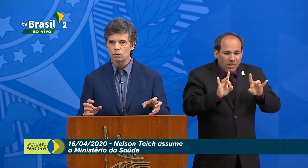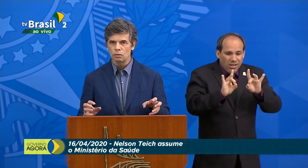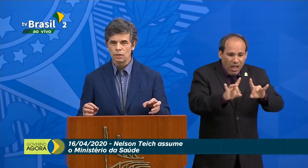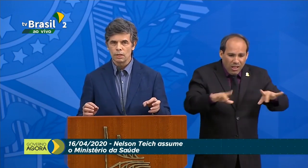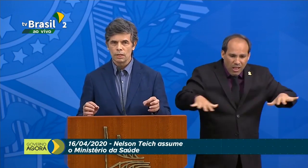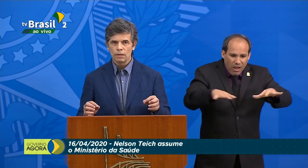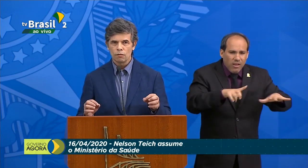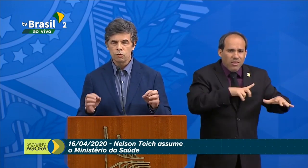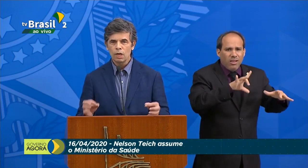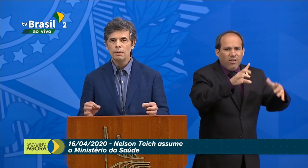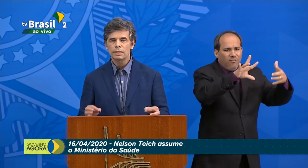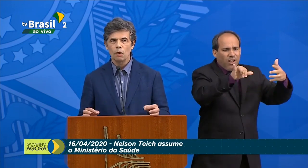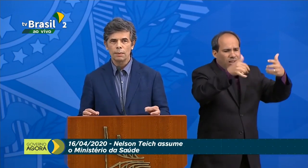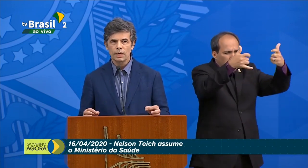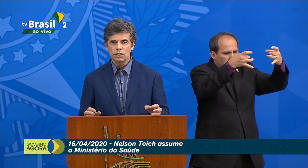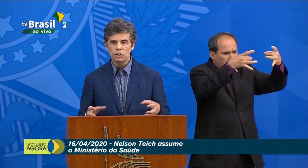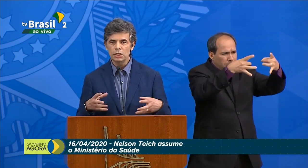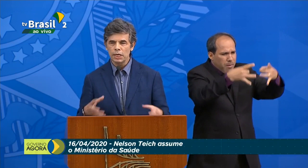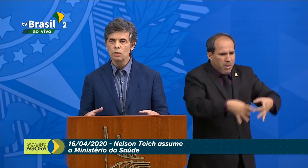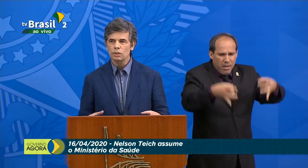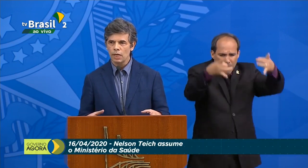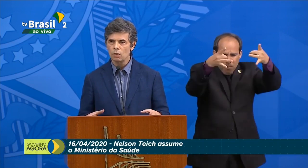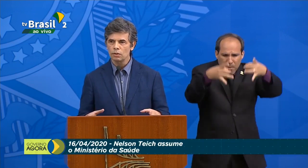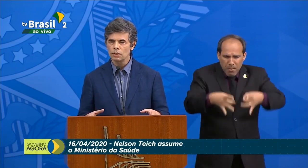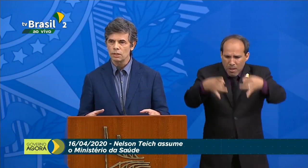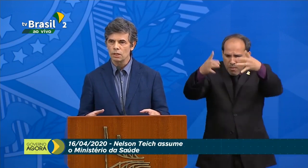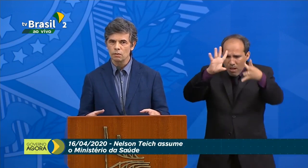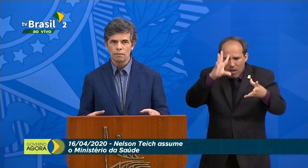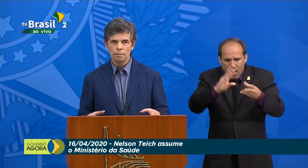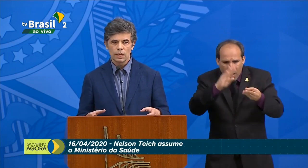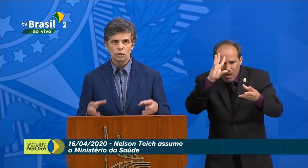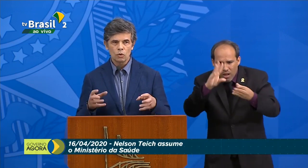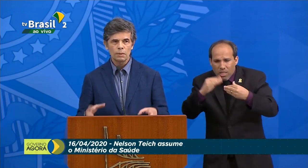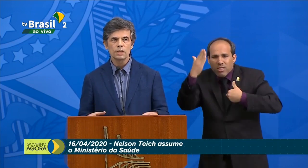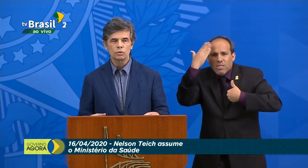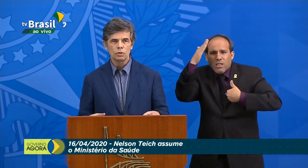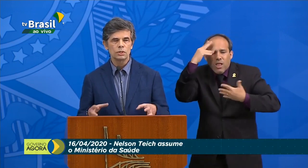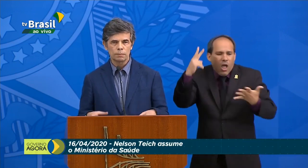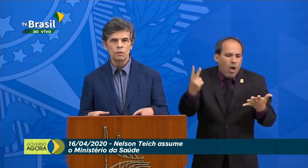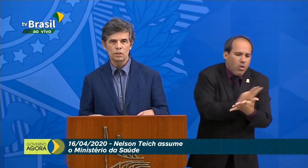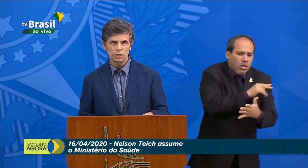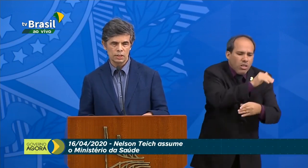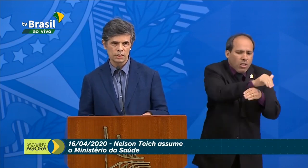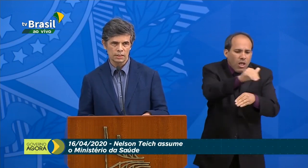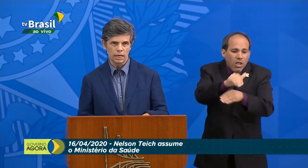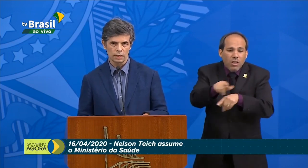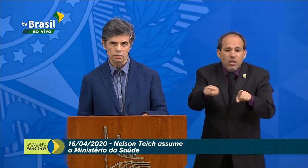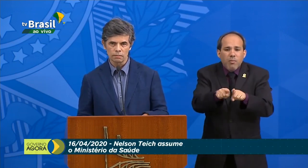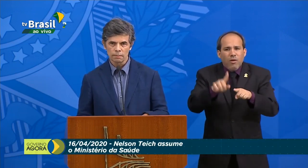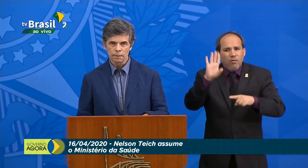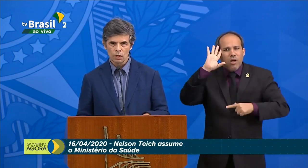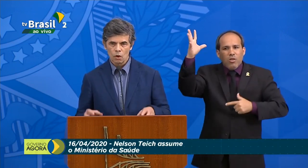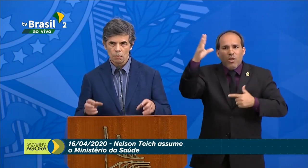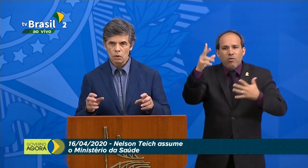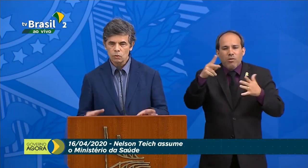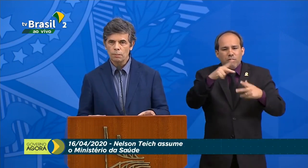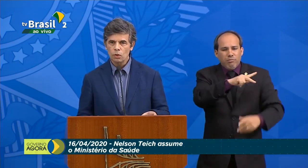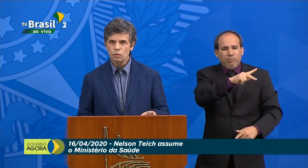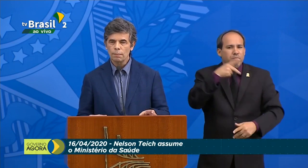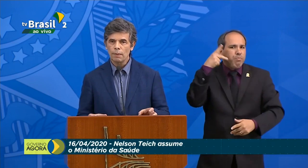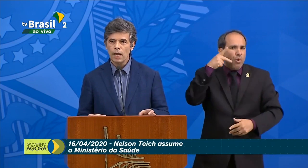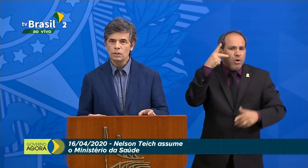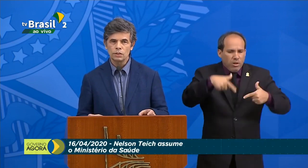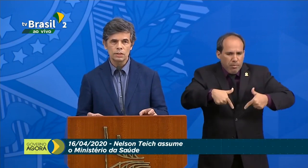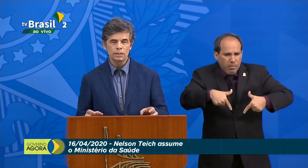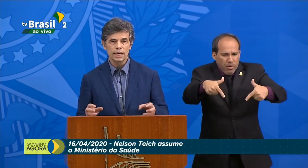um detalhamento fundamental para que a gente entenda o que está acontecendo e tome as ações e as políticas necessárias. Um